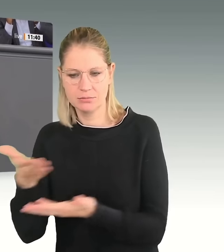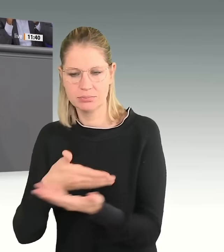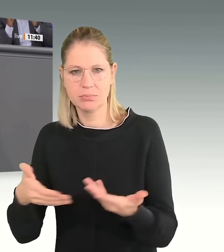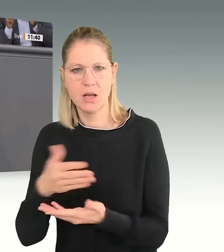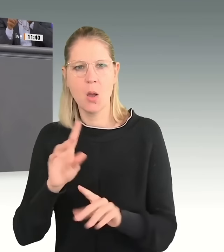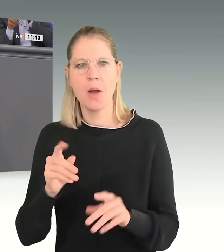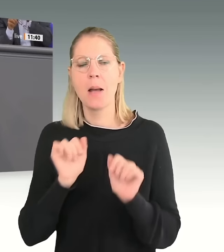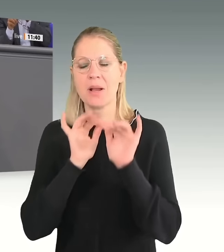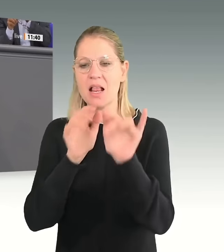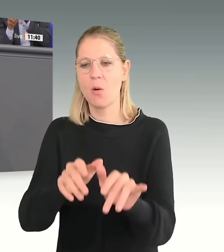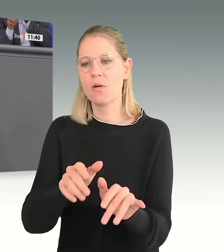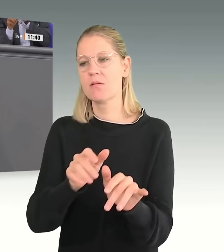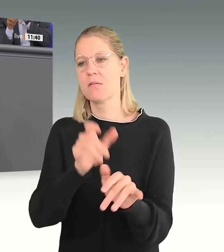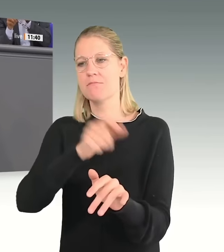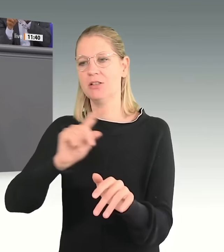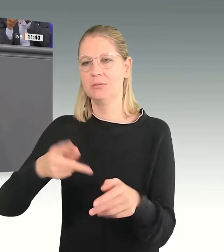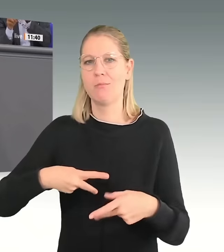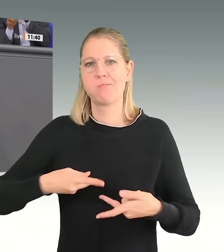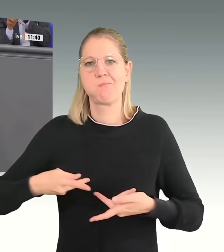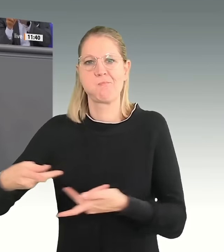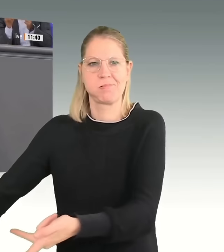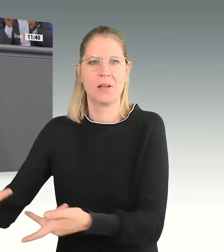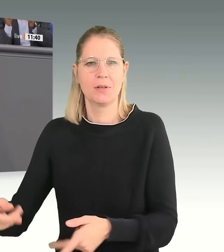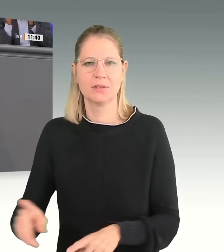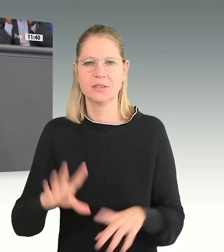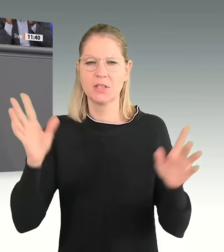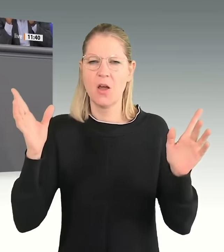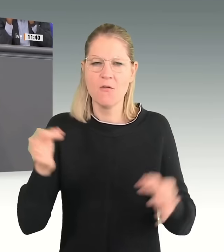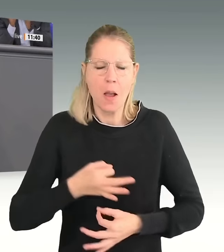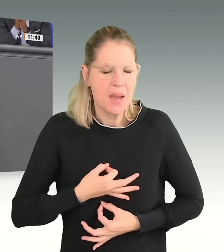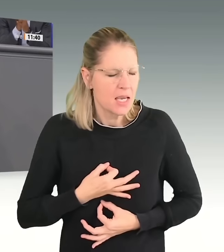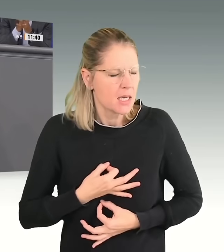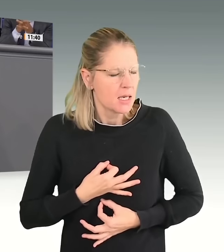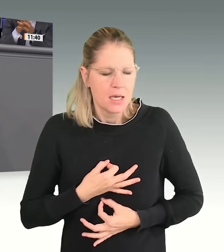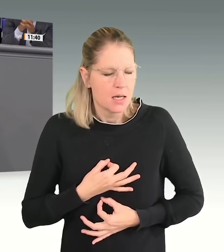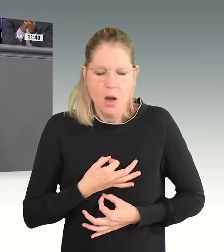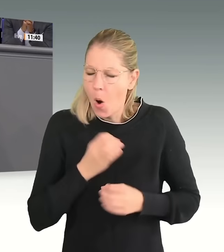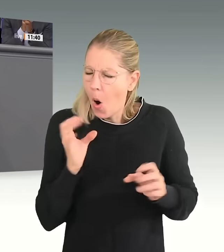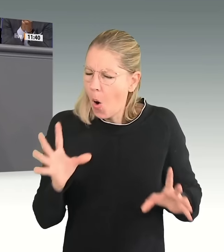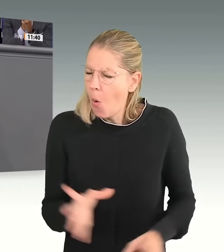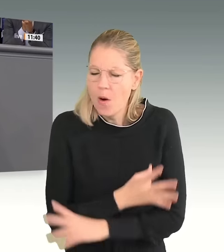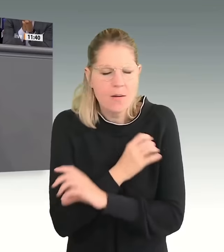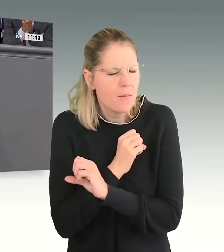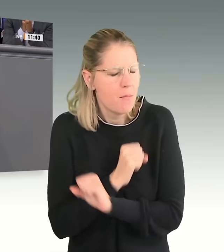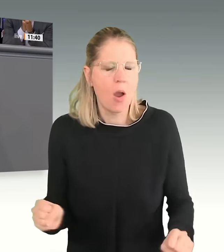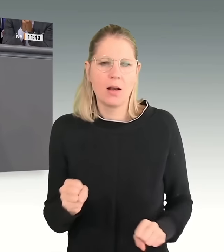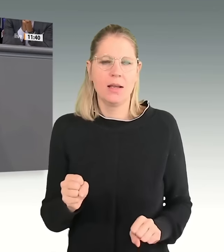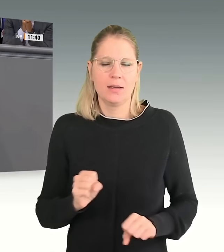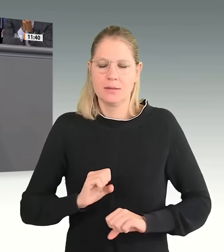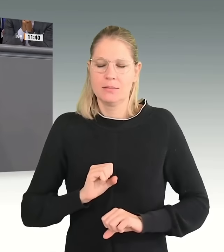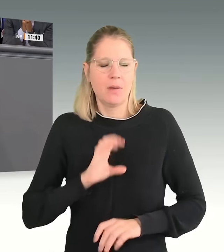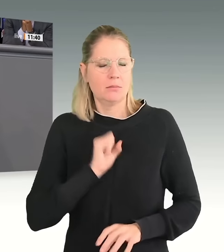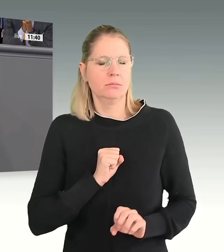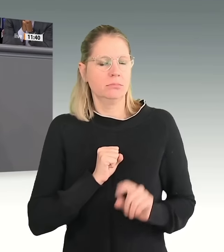ist absolut untragbar, dass sie hier sprechen durfte. Und es zeigt, es zeigt vor